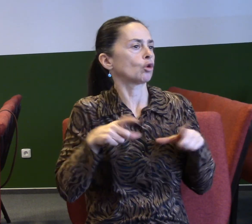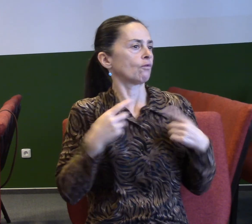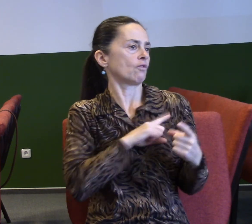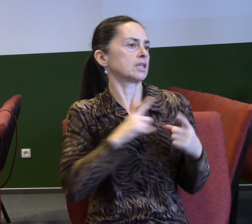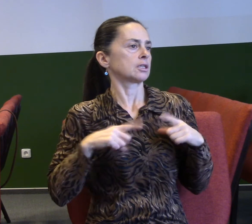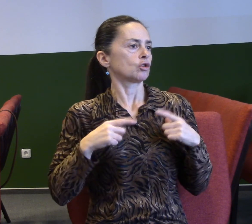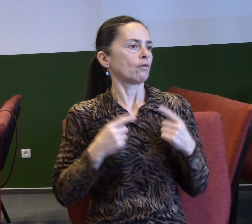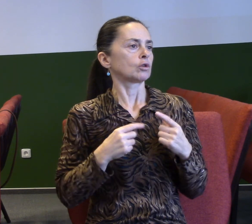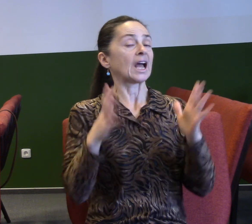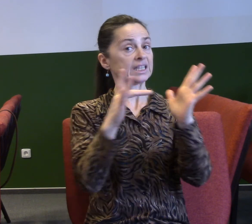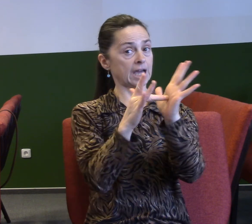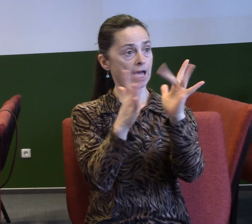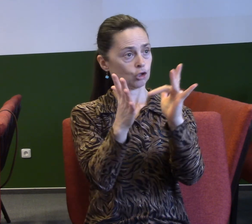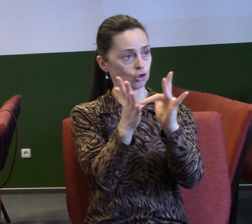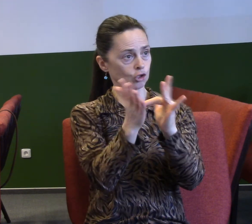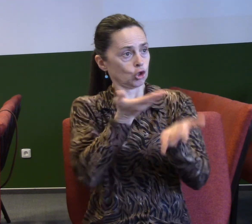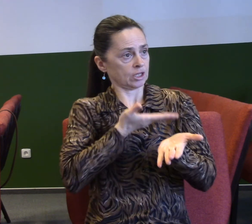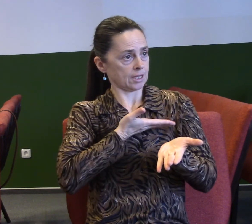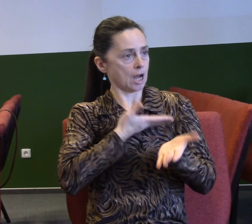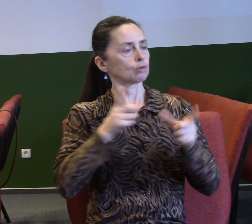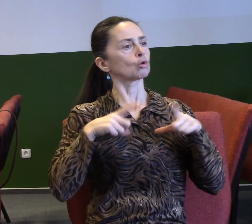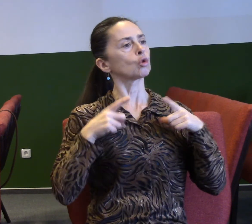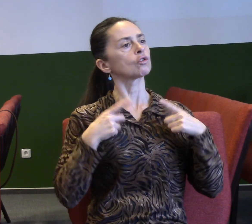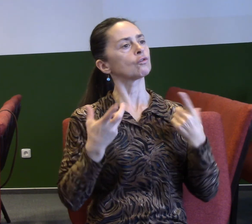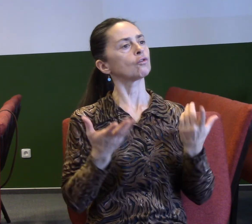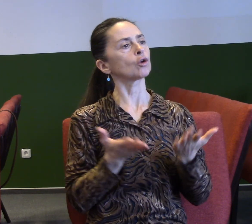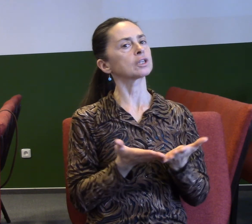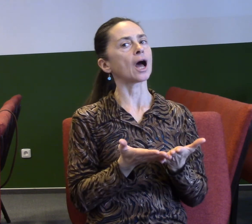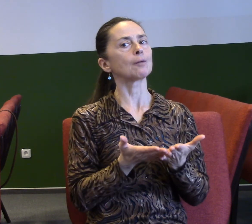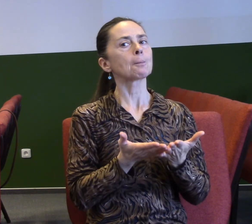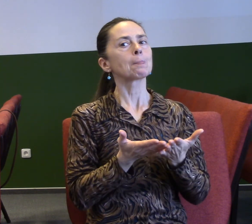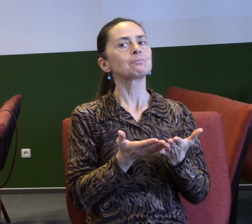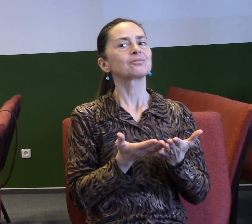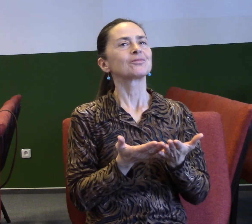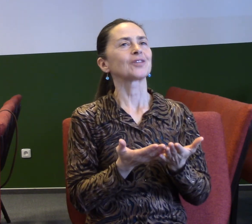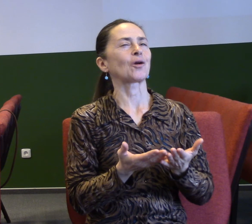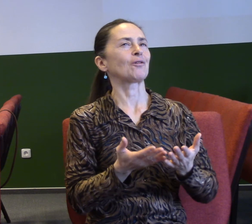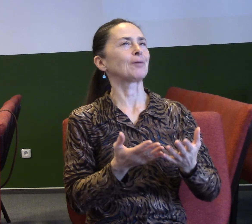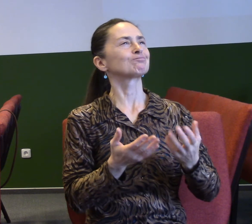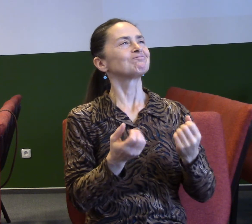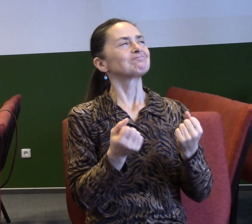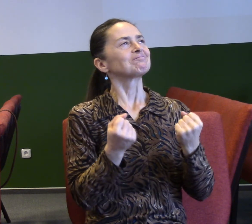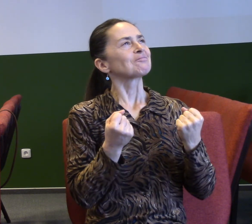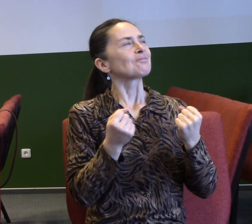do našeho života, je moc přemáhající a moc, která dokáže proměňovat věci.